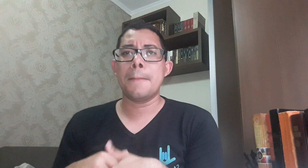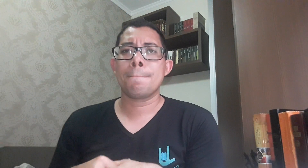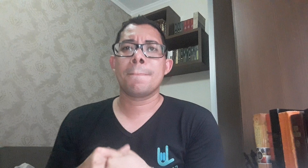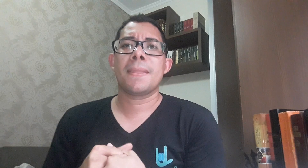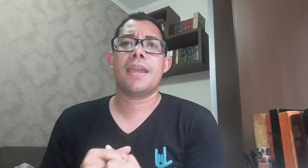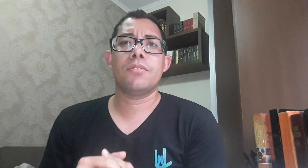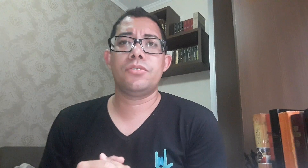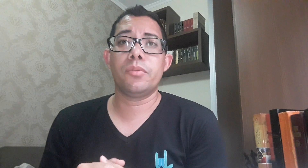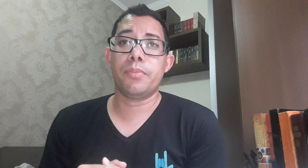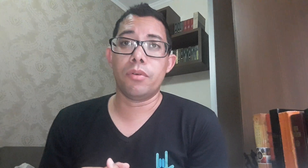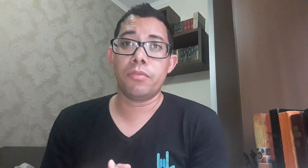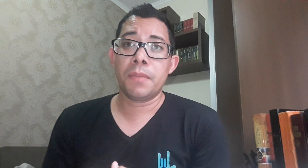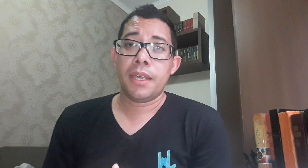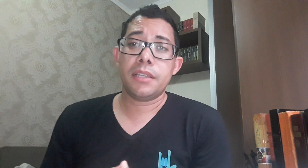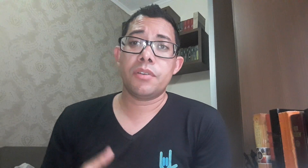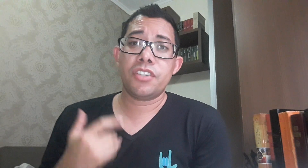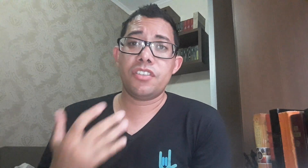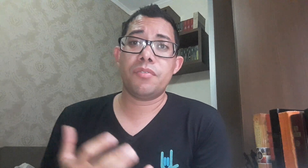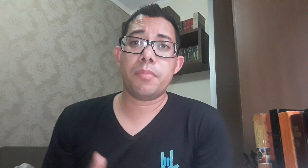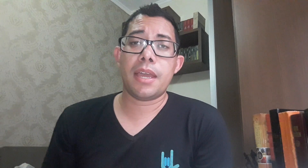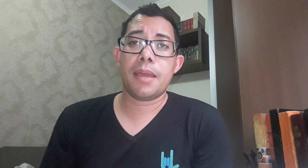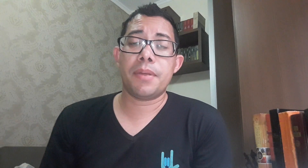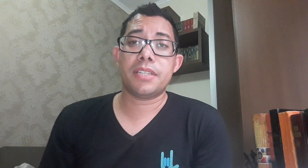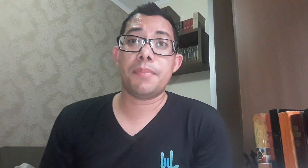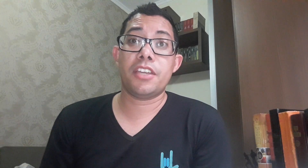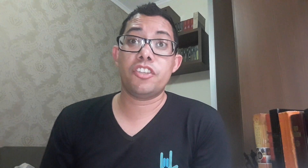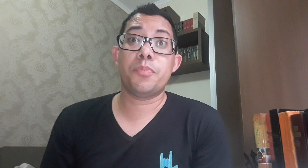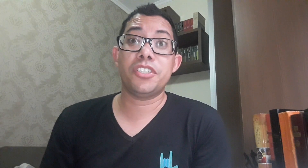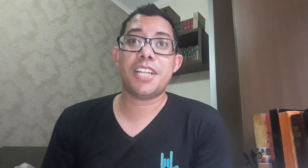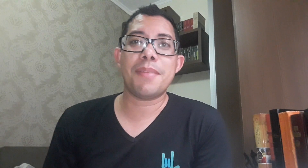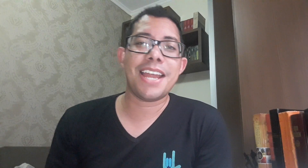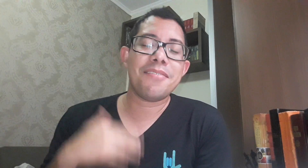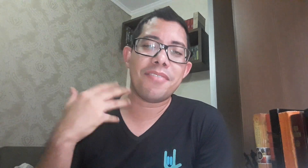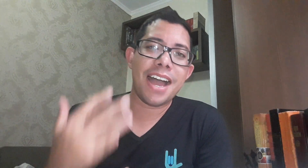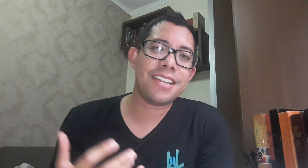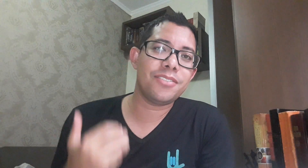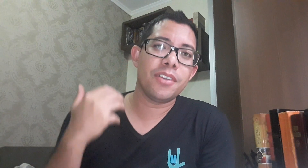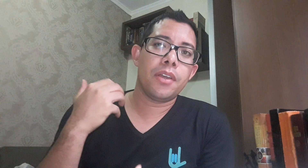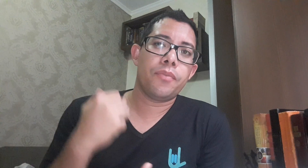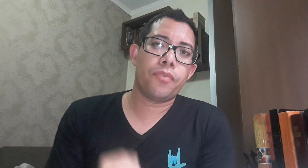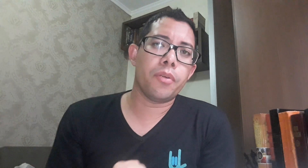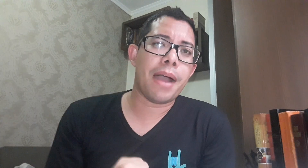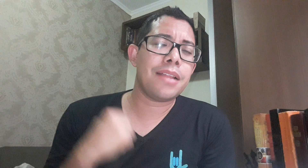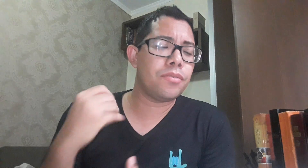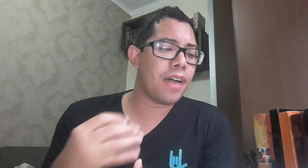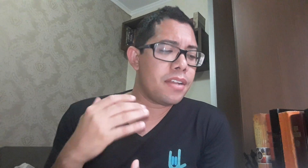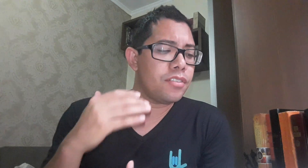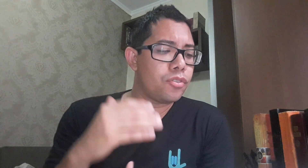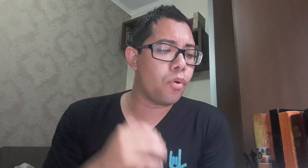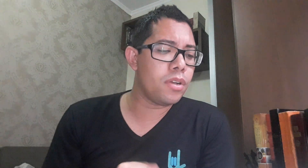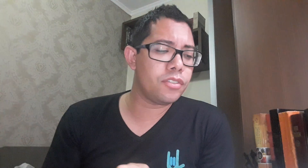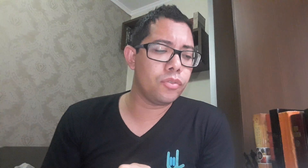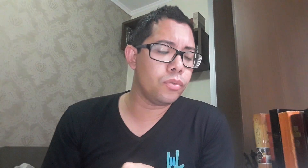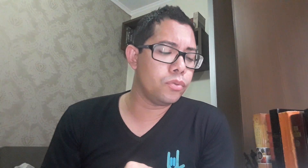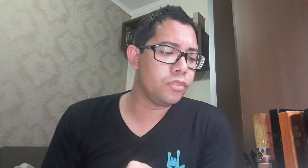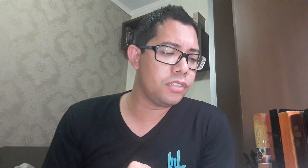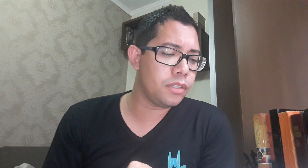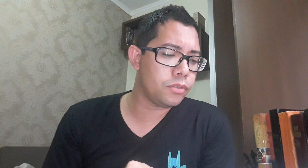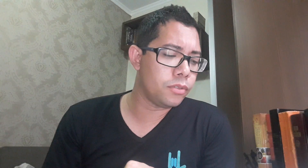o seu povo. Então, gente percebe que a gente pode trabalhar vários formatos, várias escolhas nos hinos